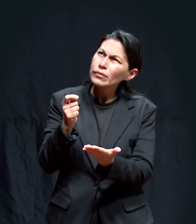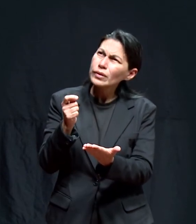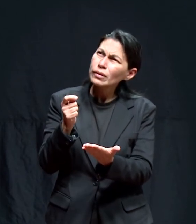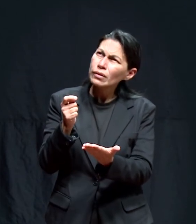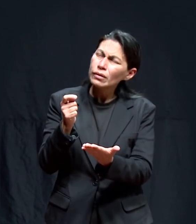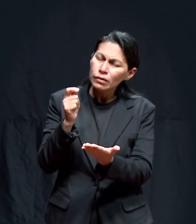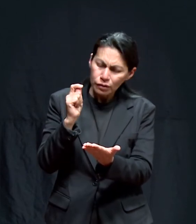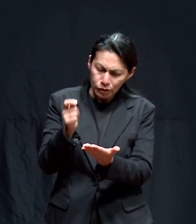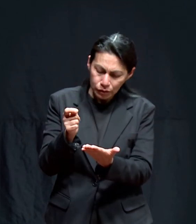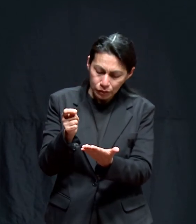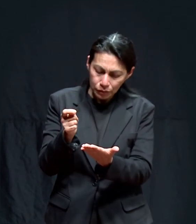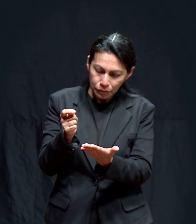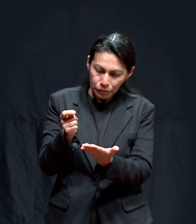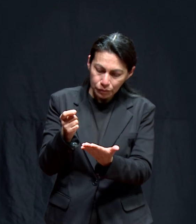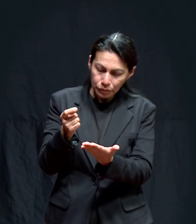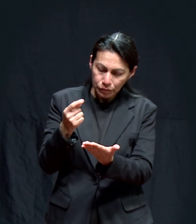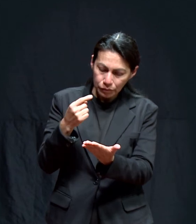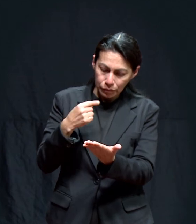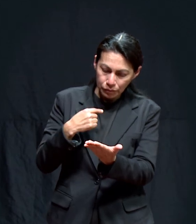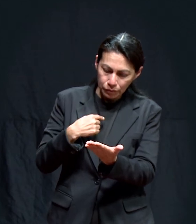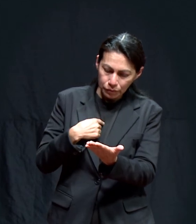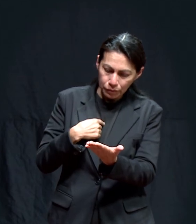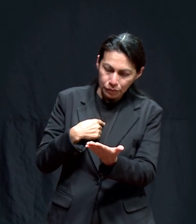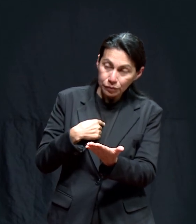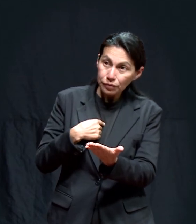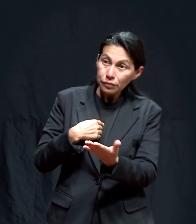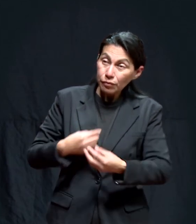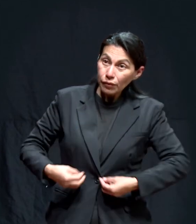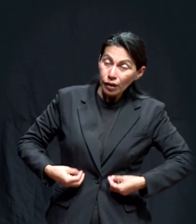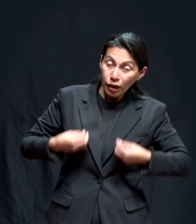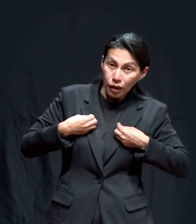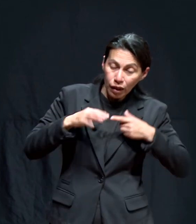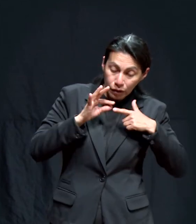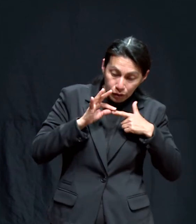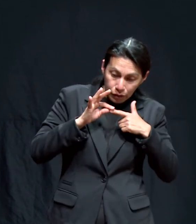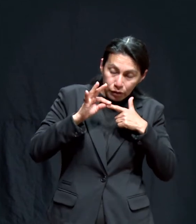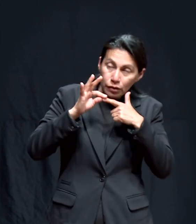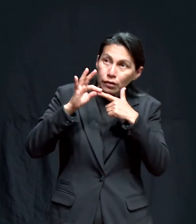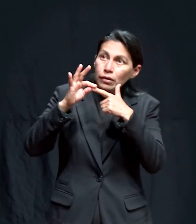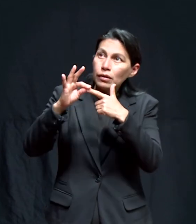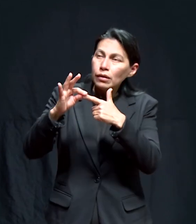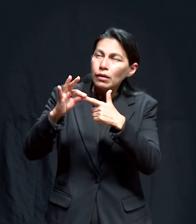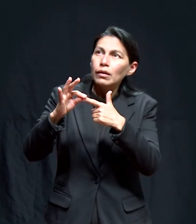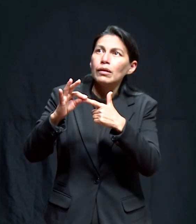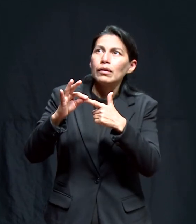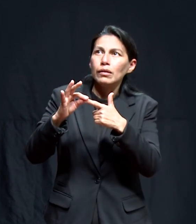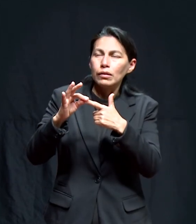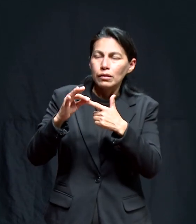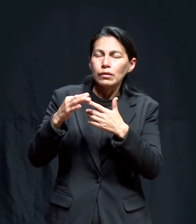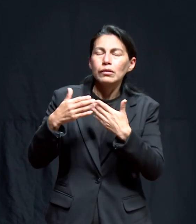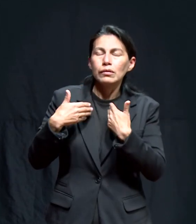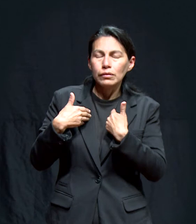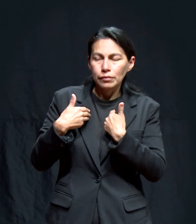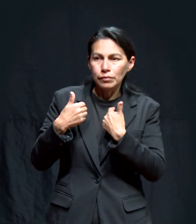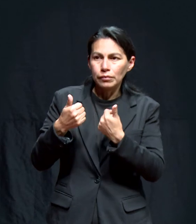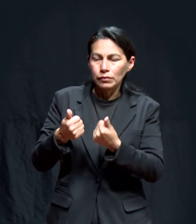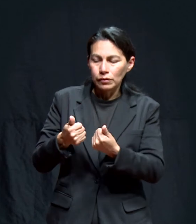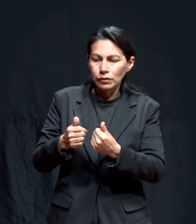¿Qué significa para mí? Que serán la guía para toda mi vida. Amén.